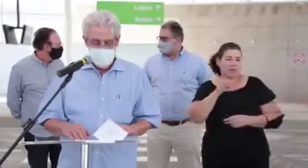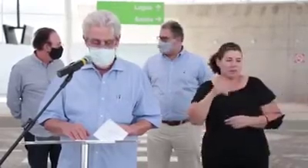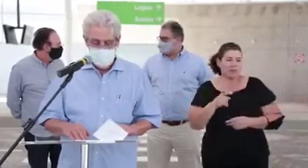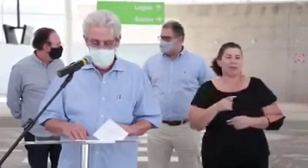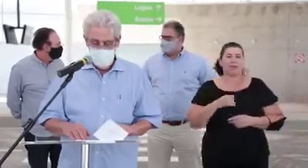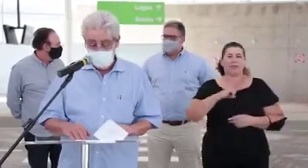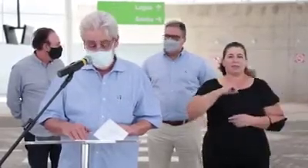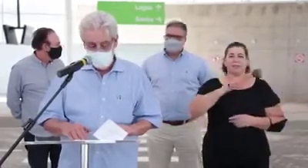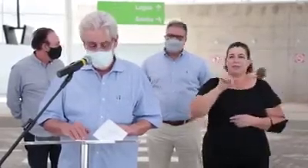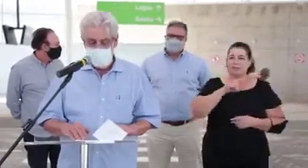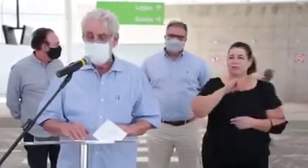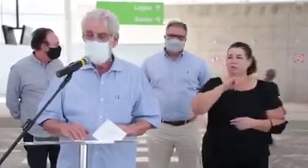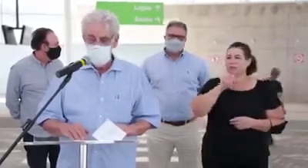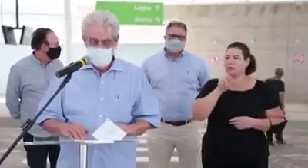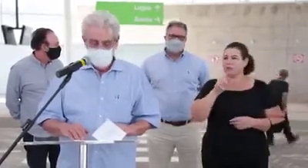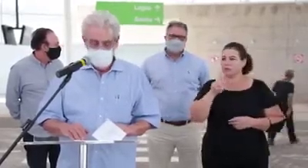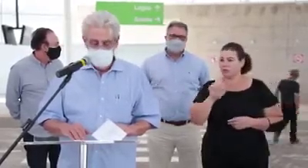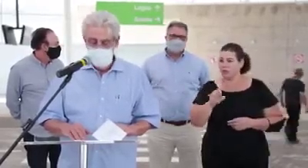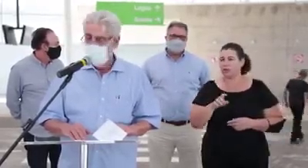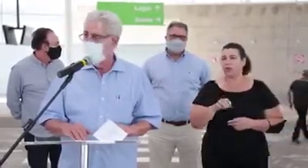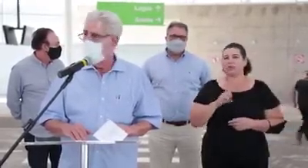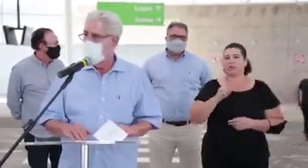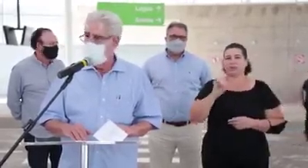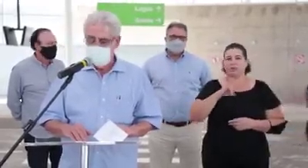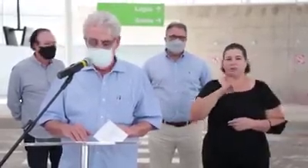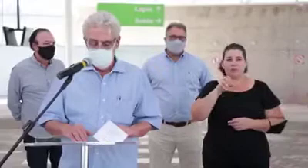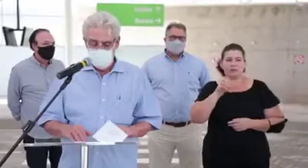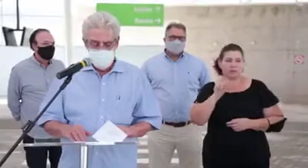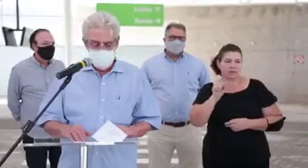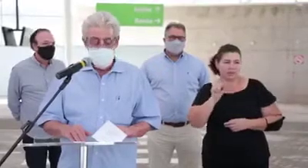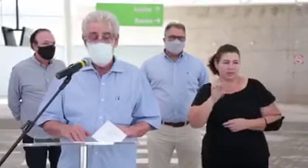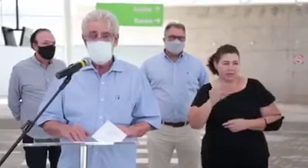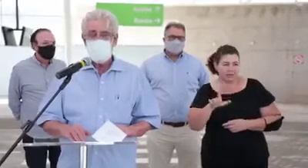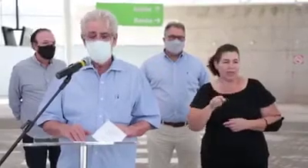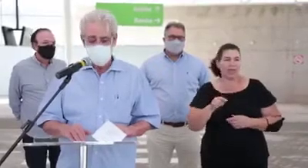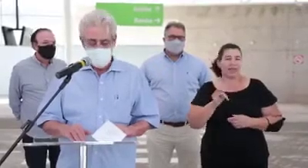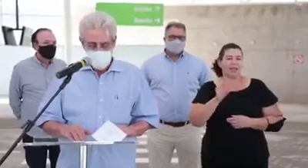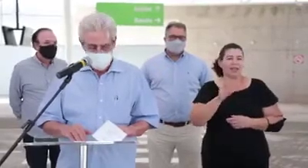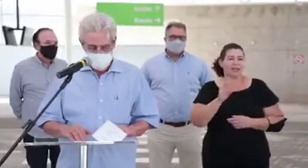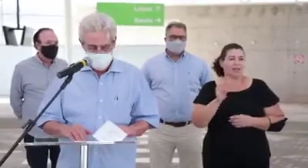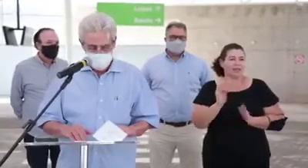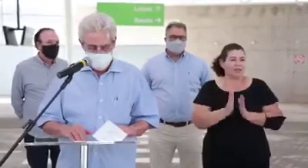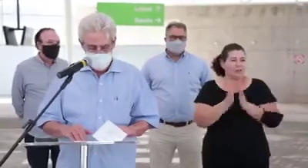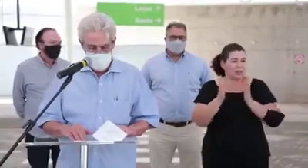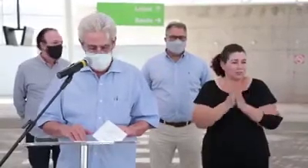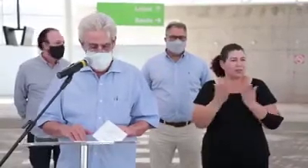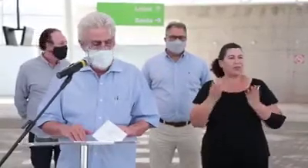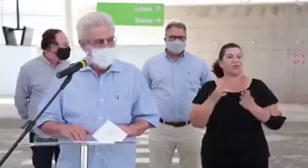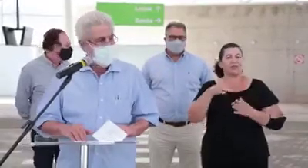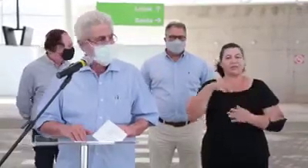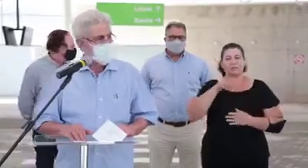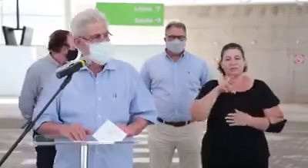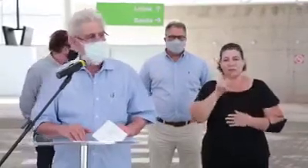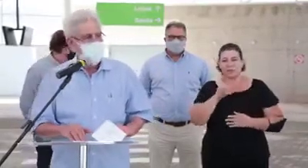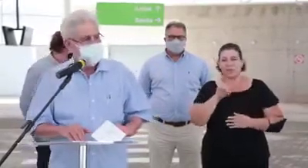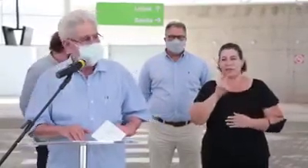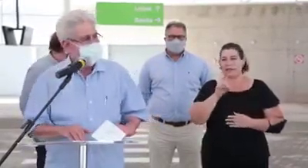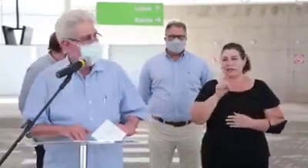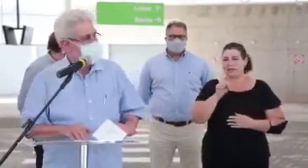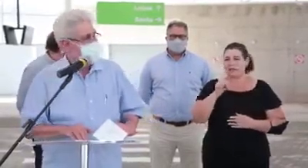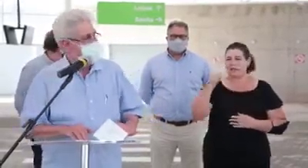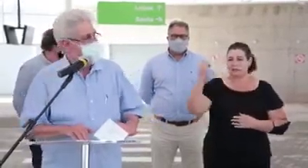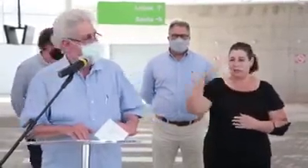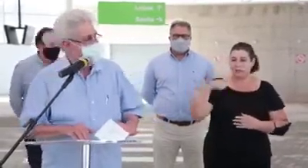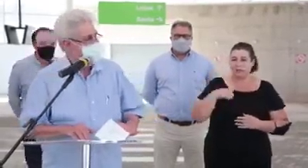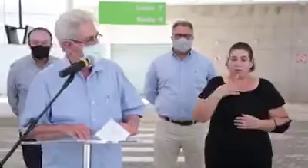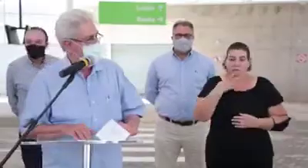Jorge, São José, Guarani, Tocantins e Morada do Sol. Aqui são 40